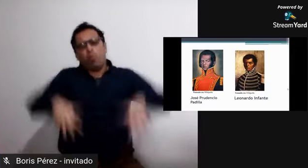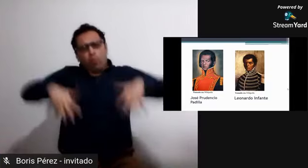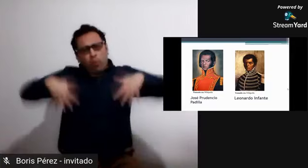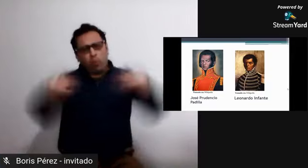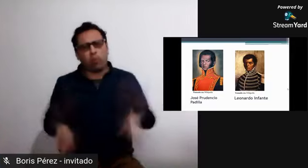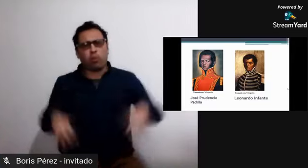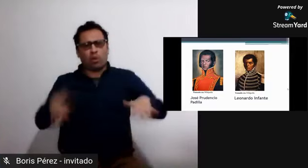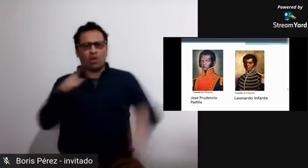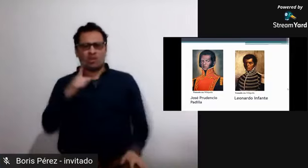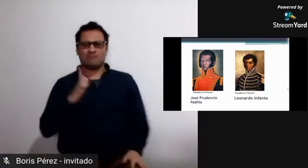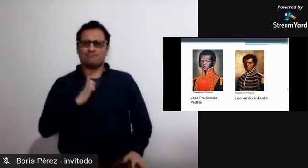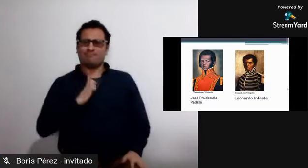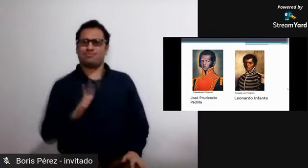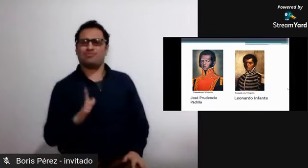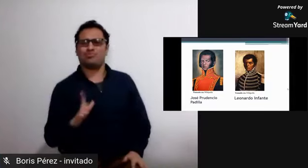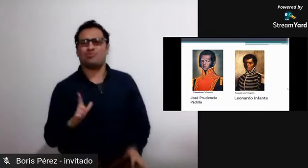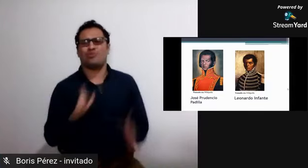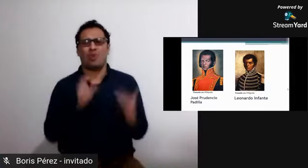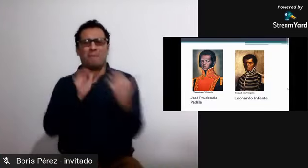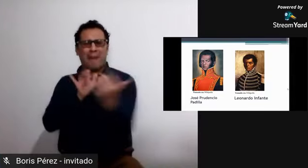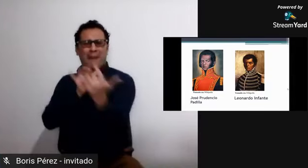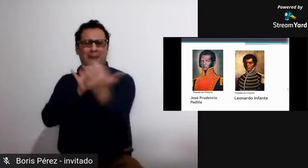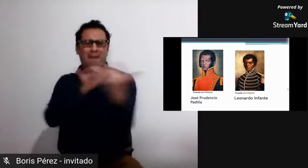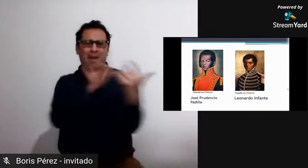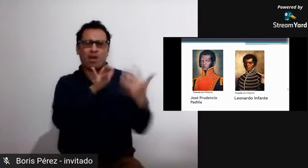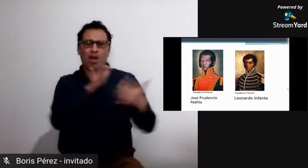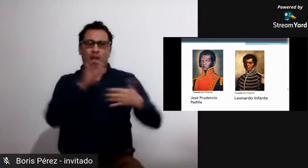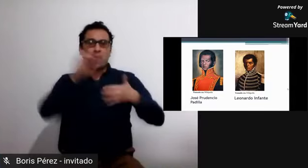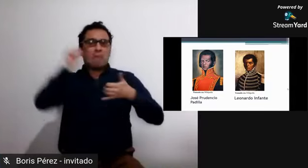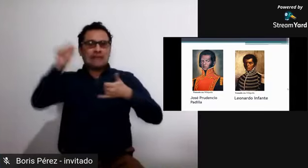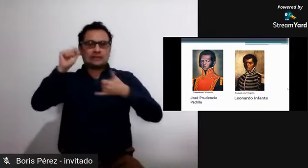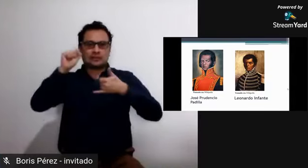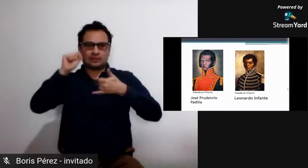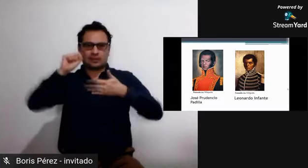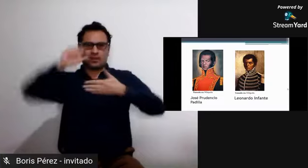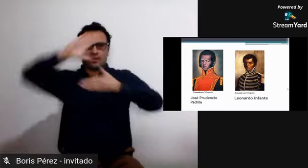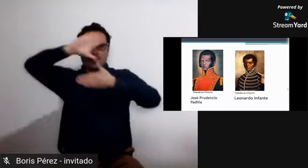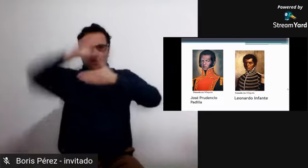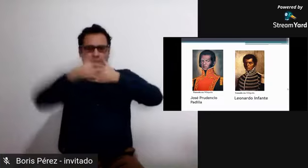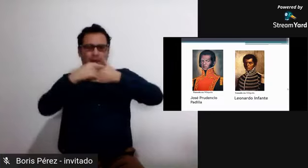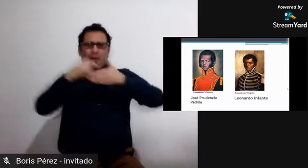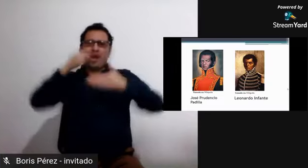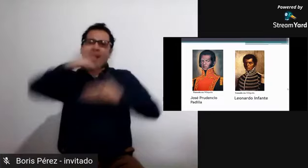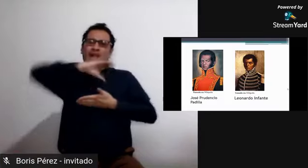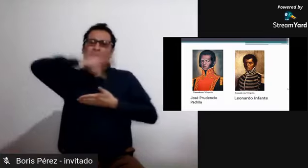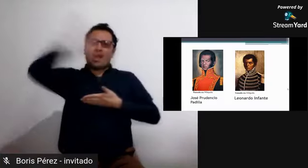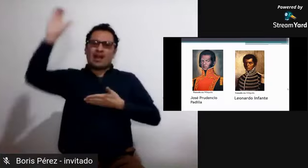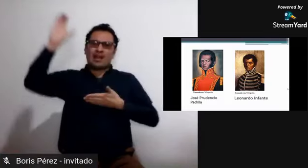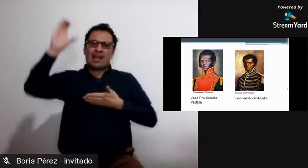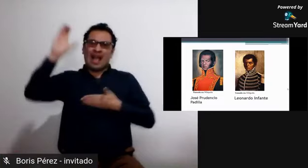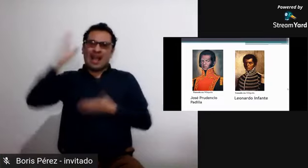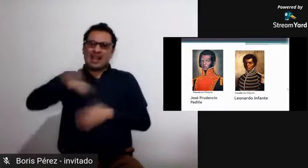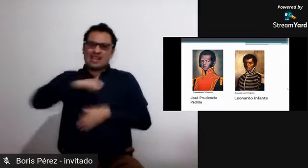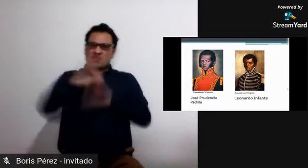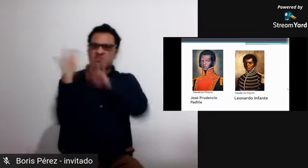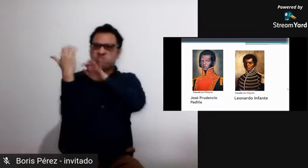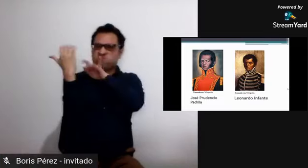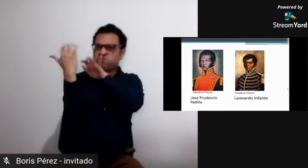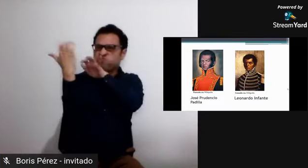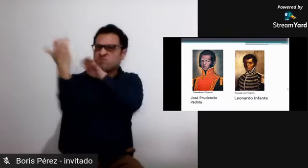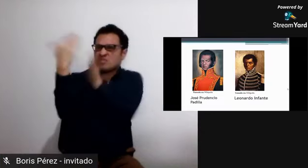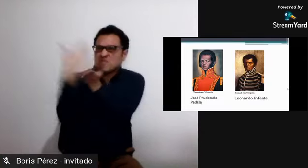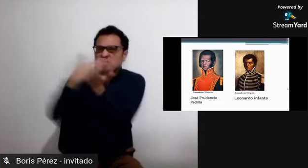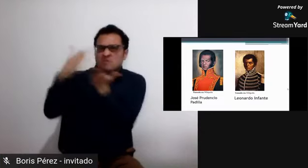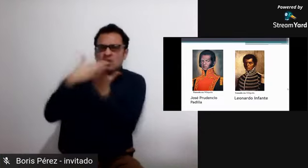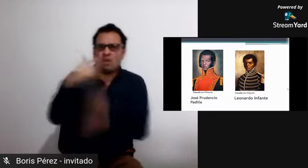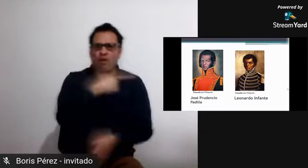Padilla, el señor José Prudencio Padilla, un líder importante hasta ese entonces para